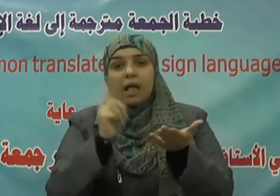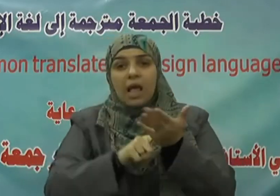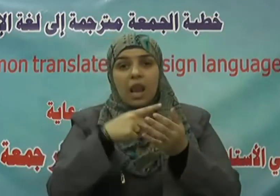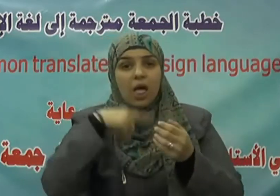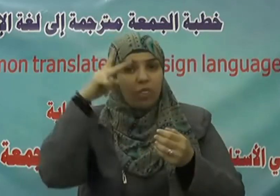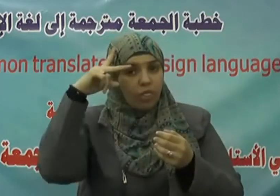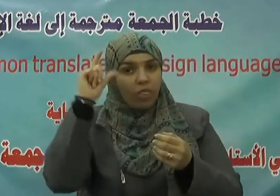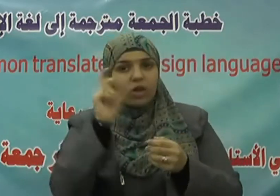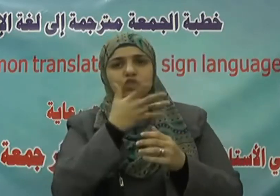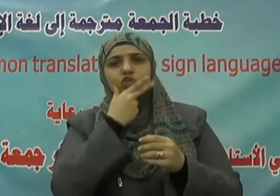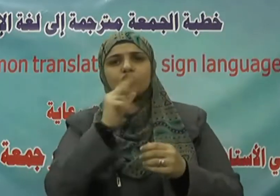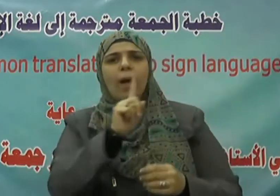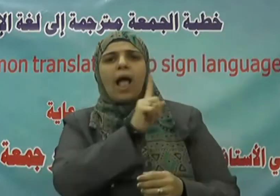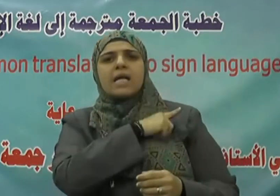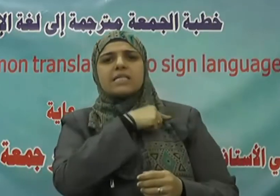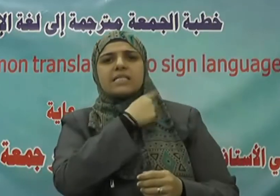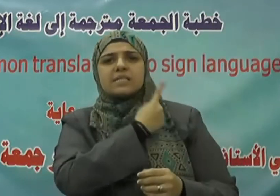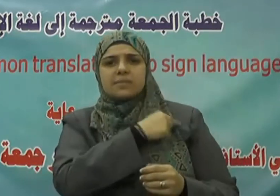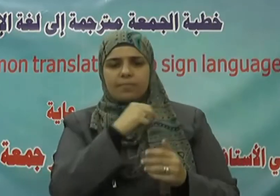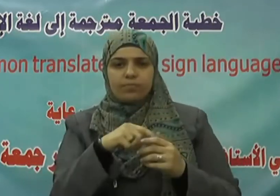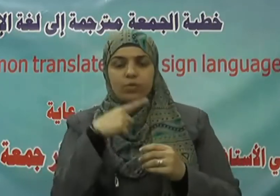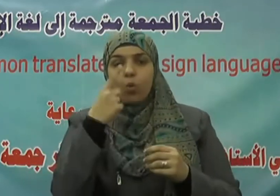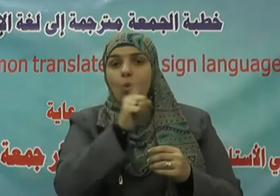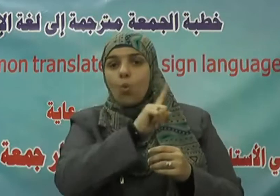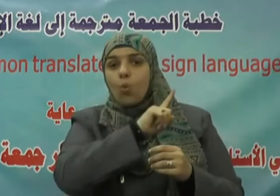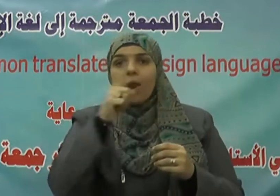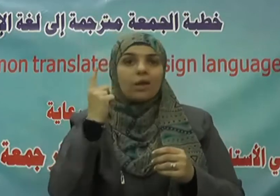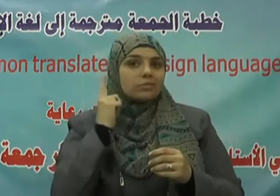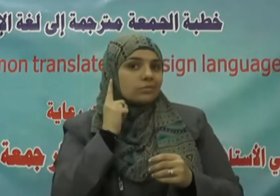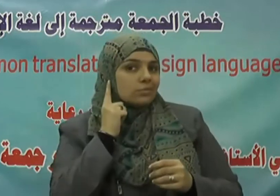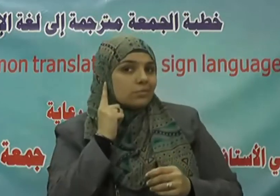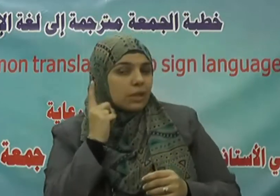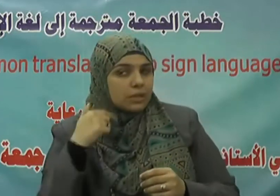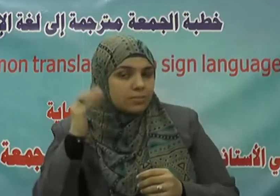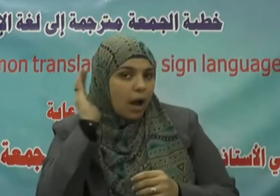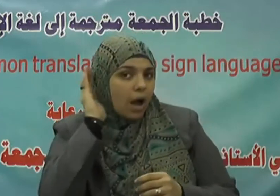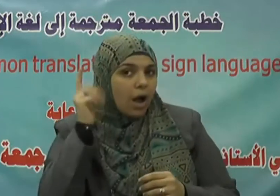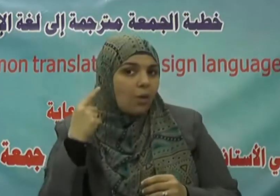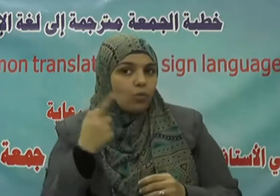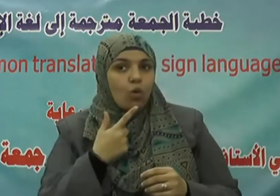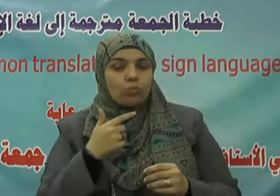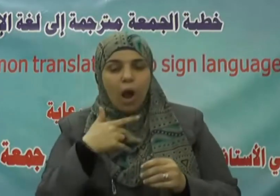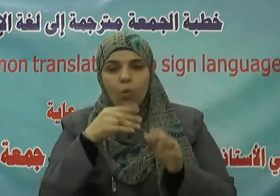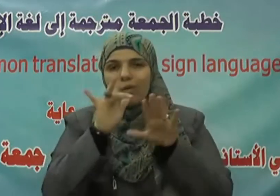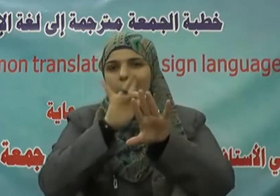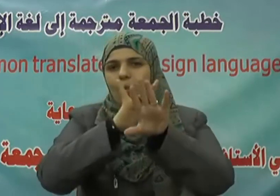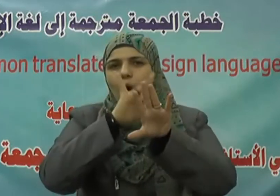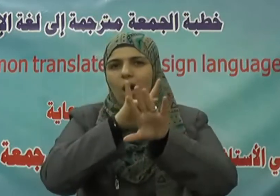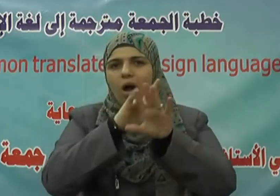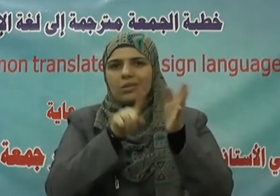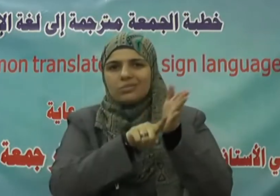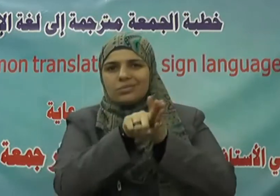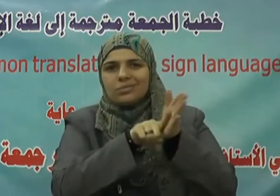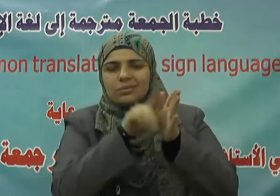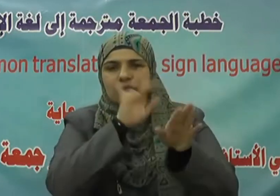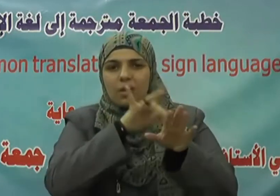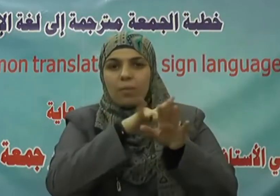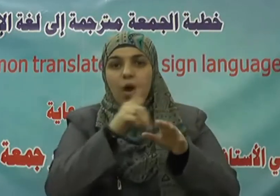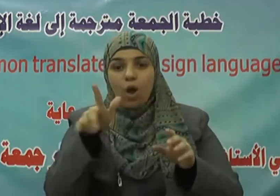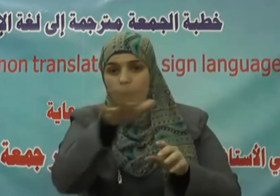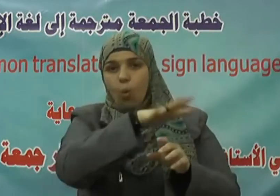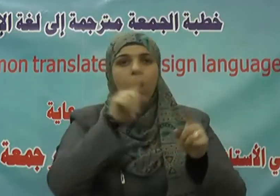الظَّنِّئِثْ وَلَا تَجَسَّسُوا وَلَا يَغْتَبْ بَعْضُكُمْ بَعْضًا